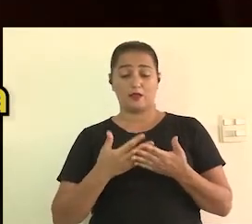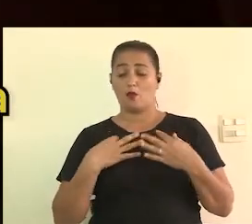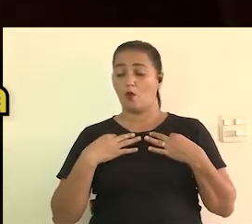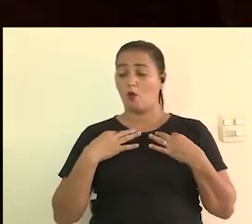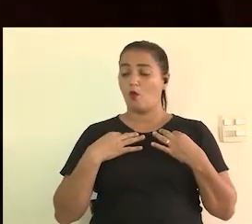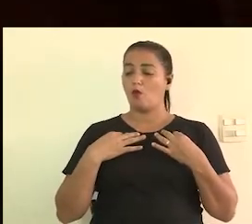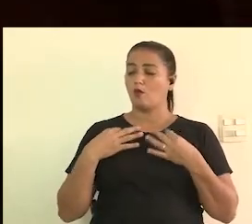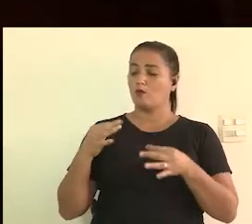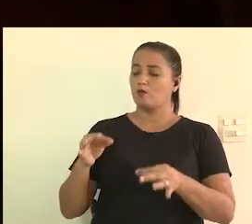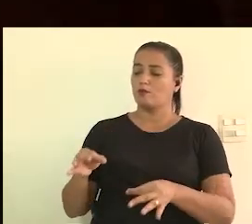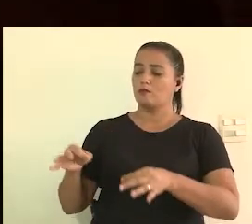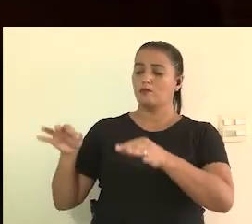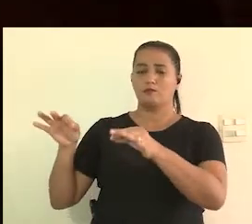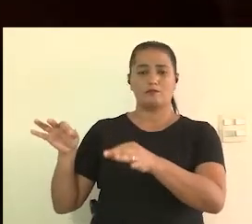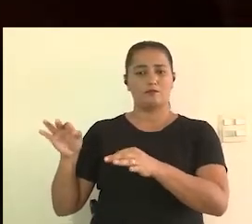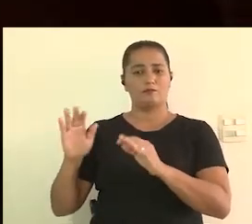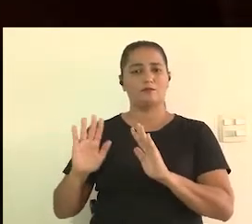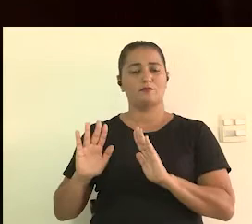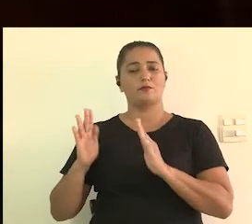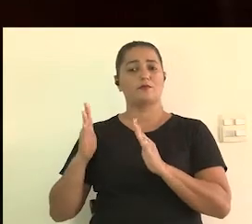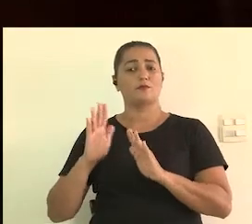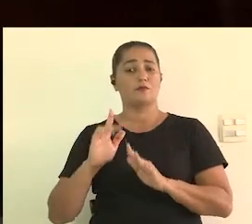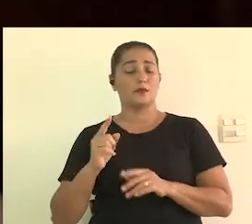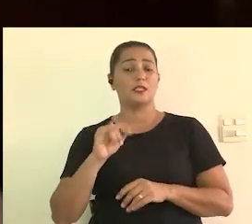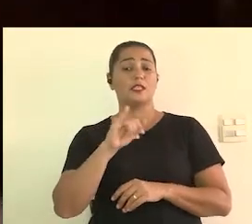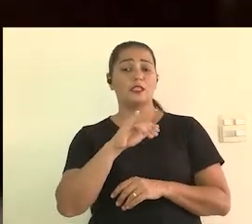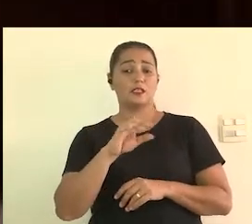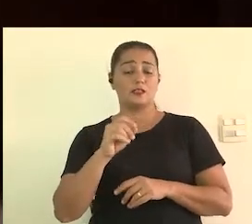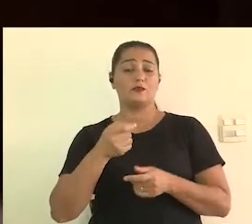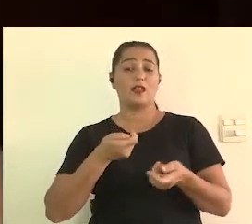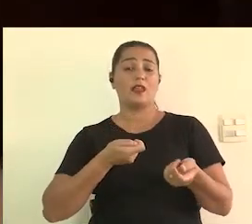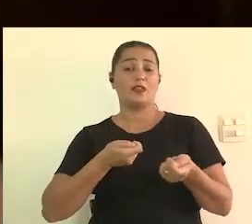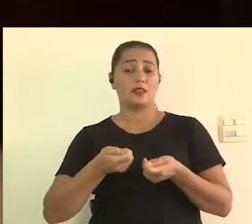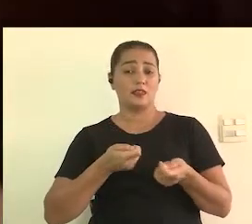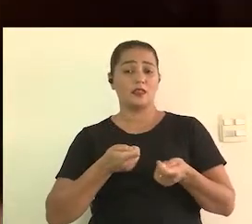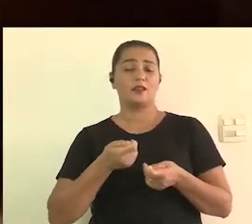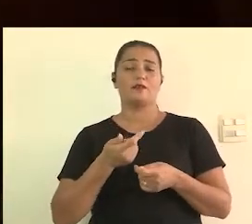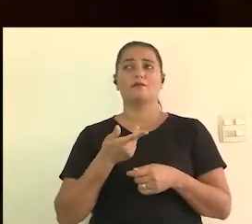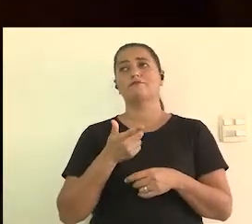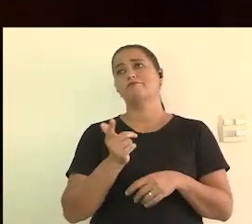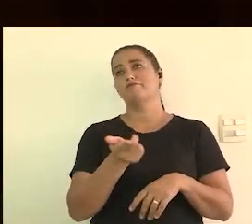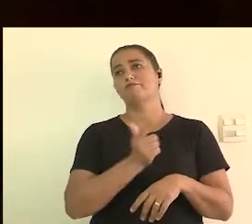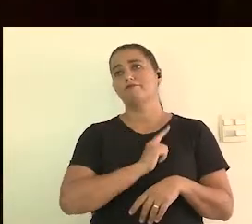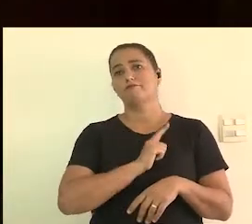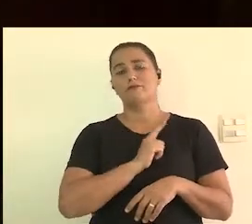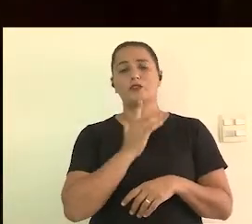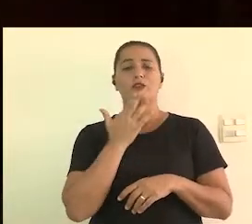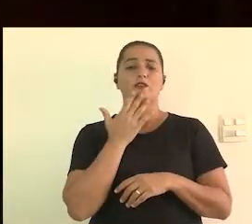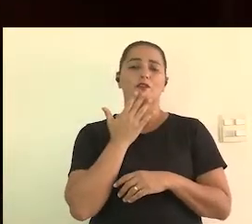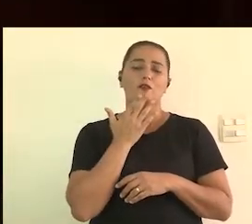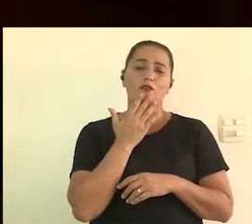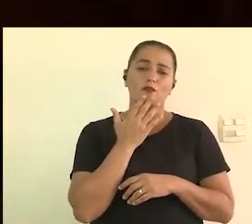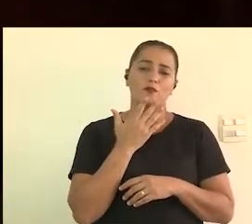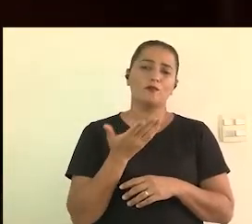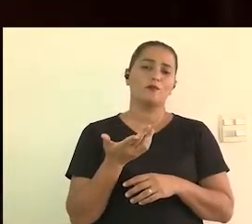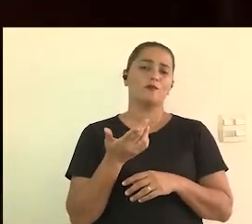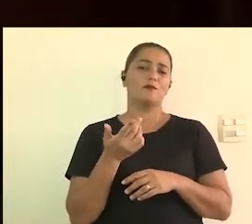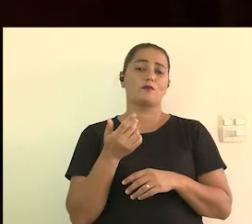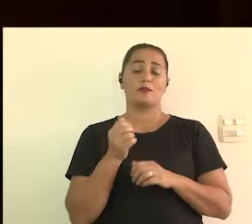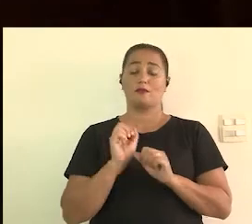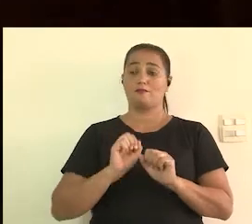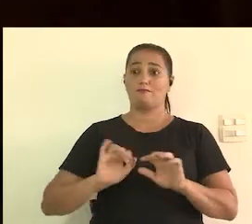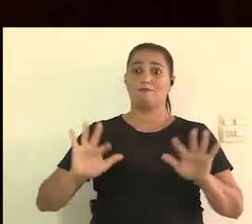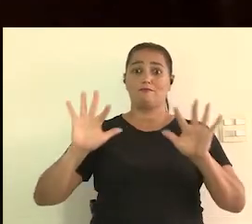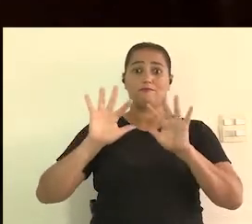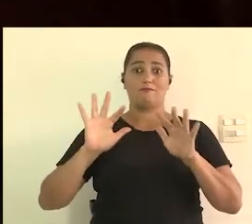tal roupa seria legal o intérprete vestir tal roupa e isso vai ser negociado ela está muito colorida ou ela está muito